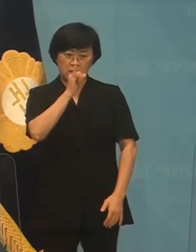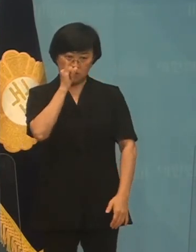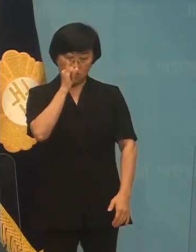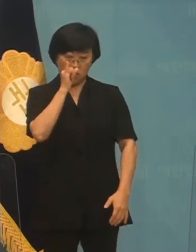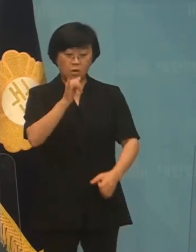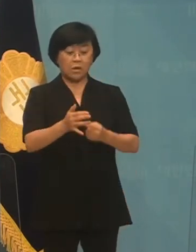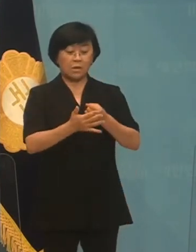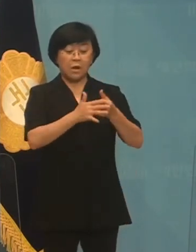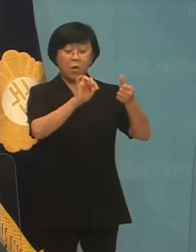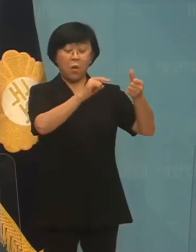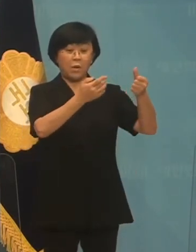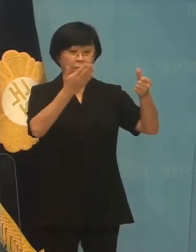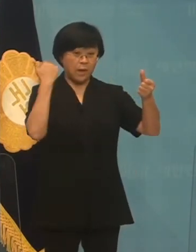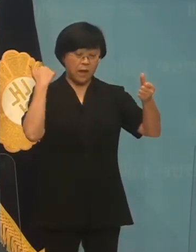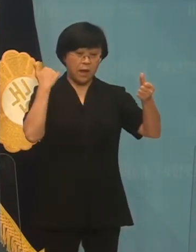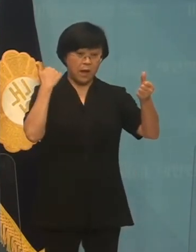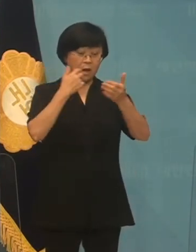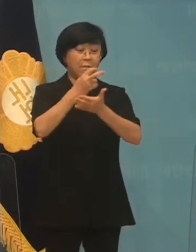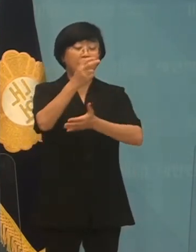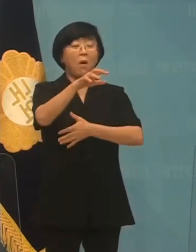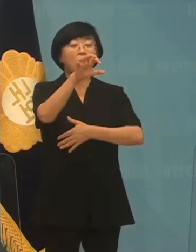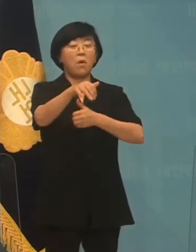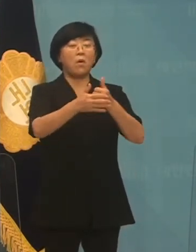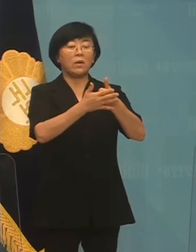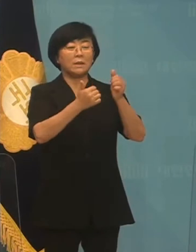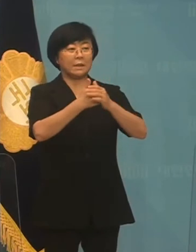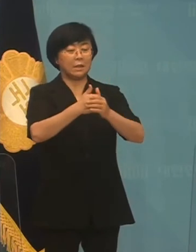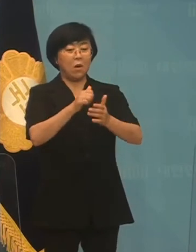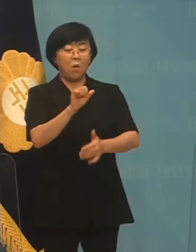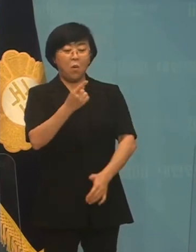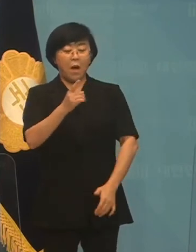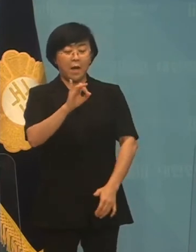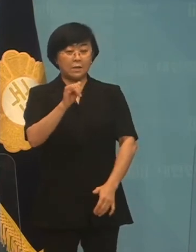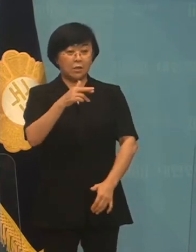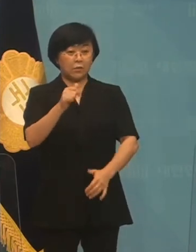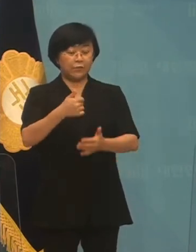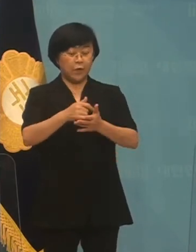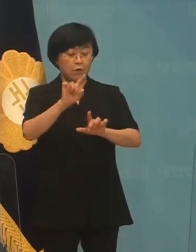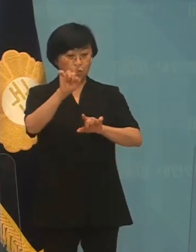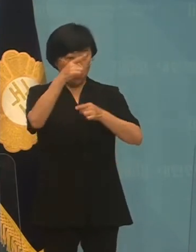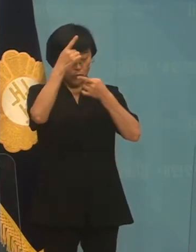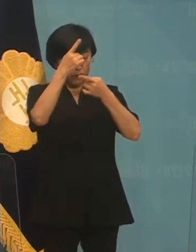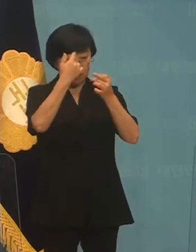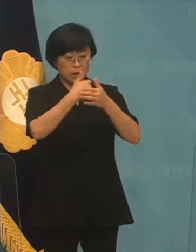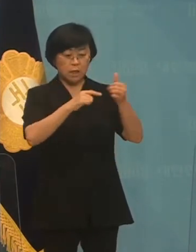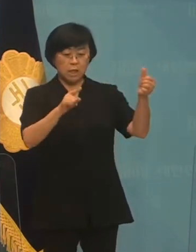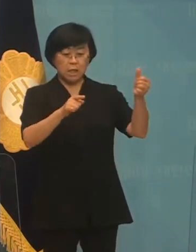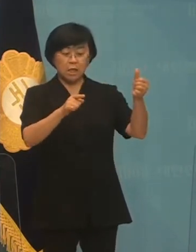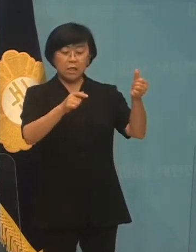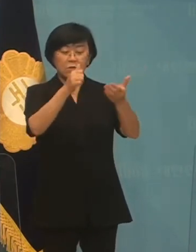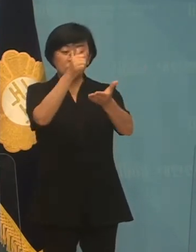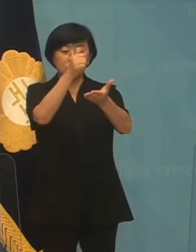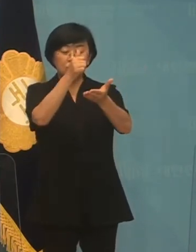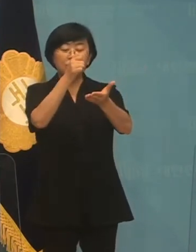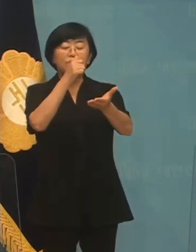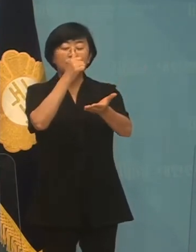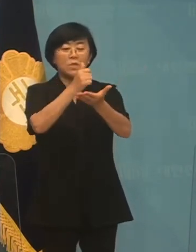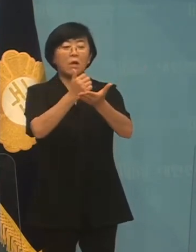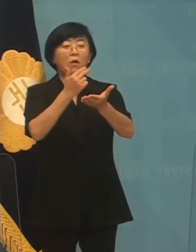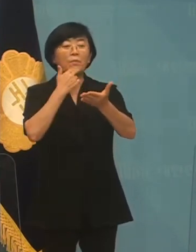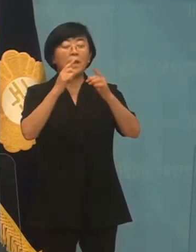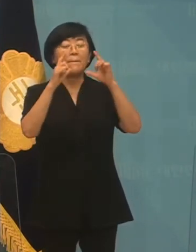결국 권 전 대법관의 하천 대유 공헌직은 이재명, 무진의 무죄 판결에 대한 보은이라는